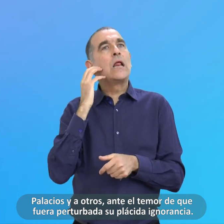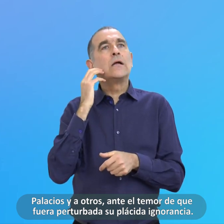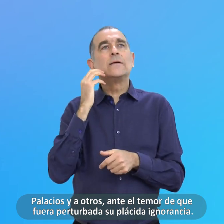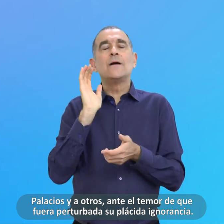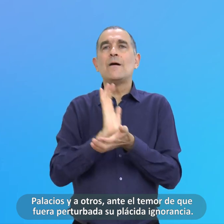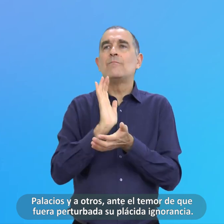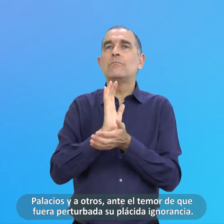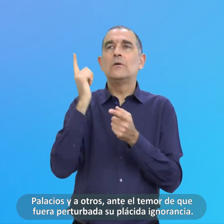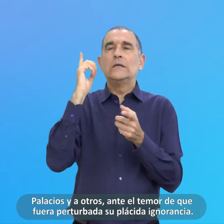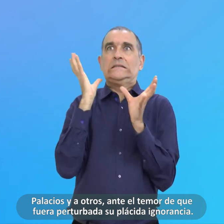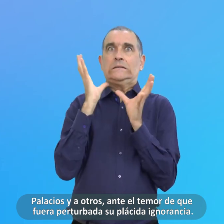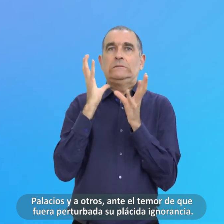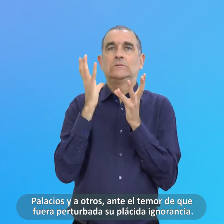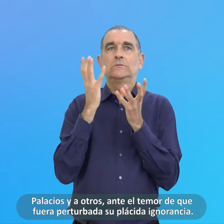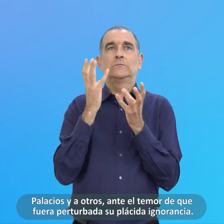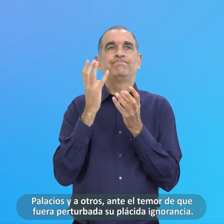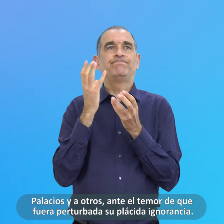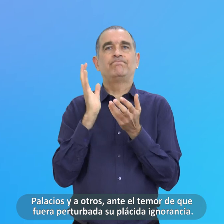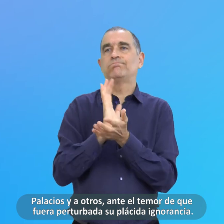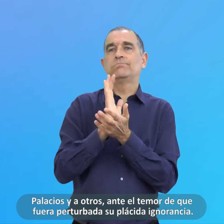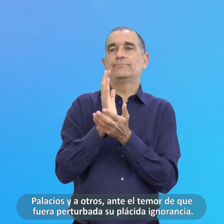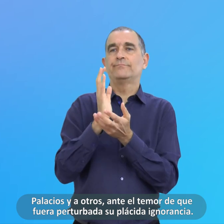Su Plácida Ignorancia